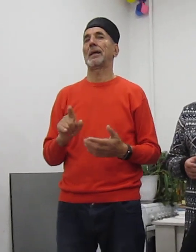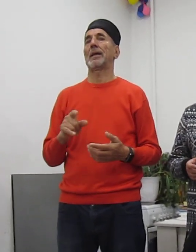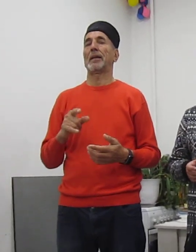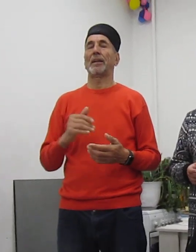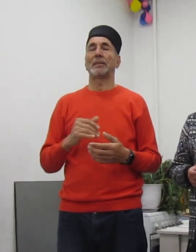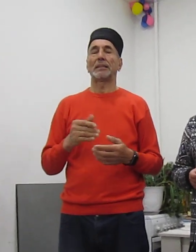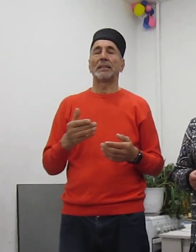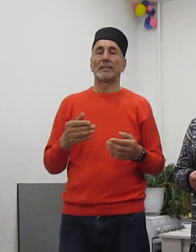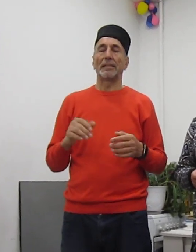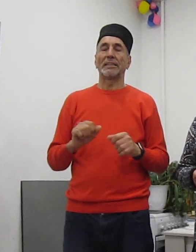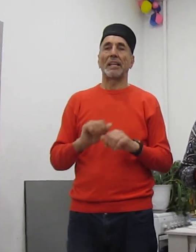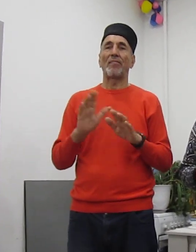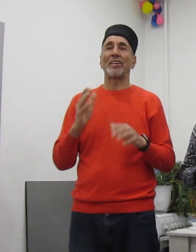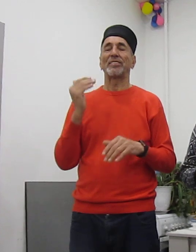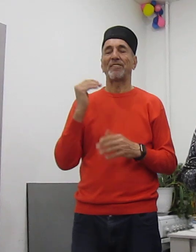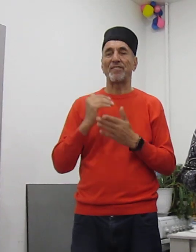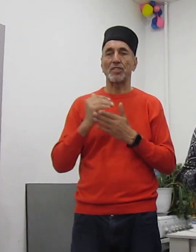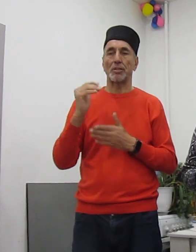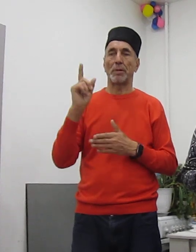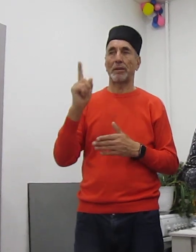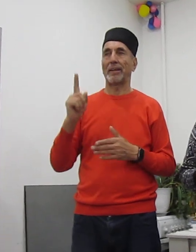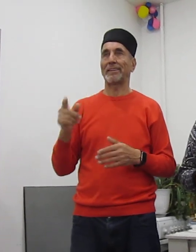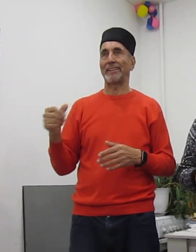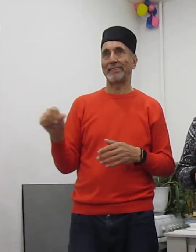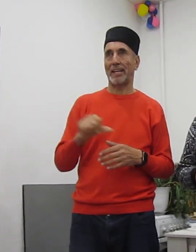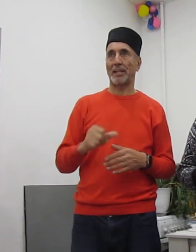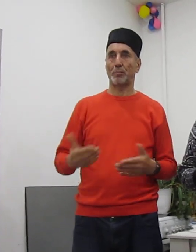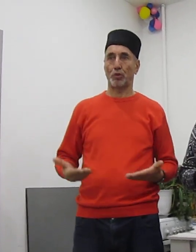Всевышнему Аллаху! Мы эту неделю пережили.